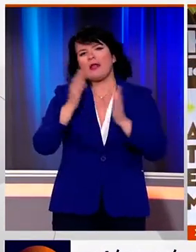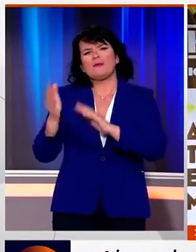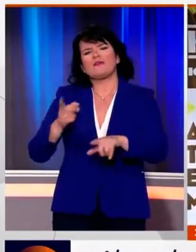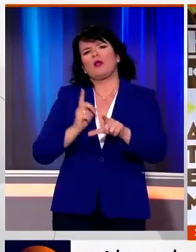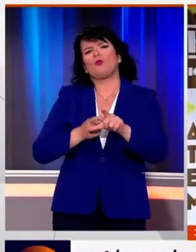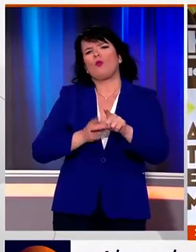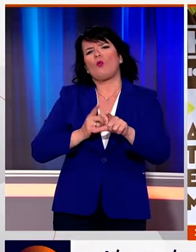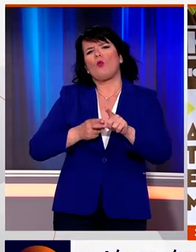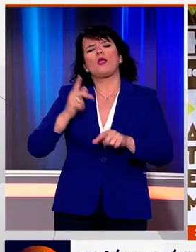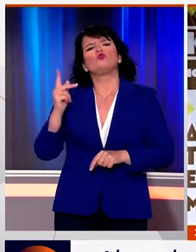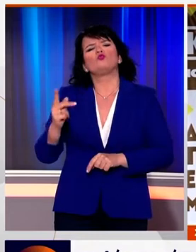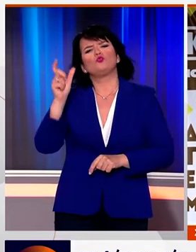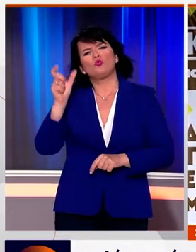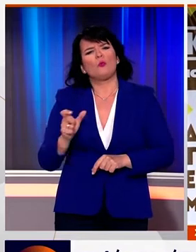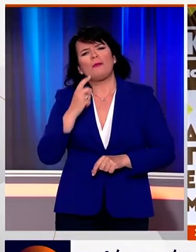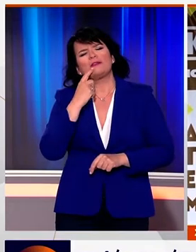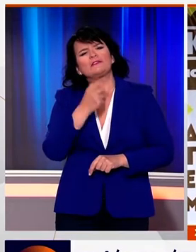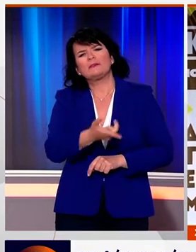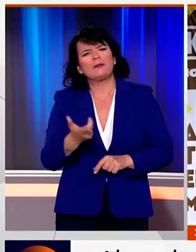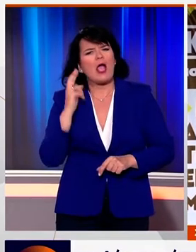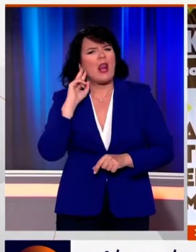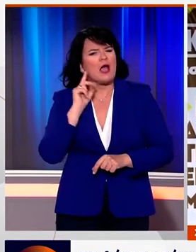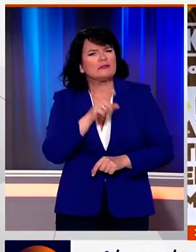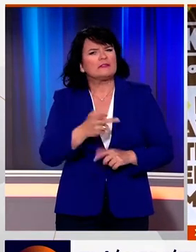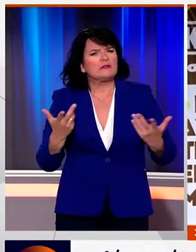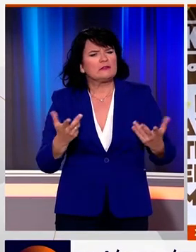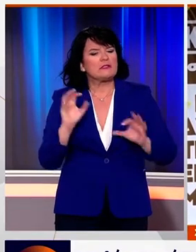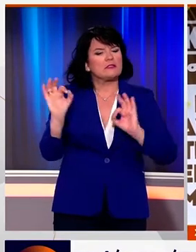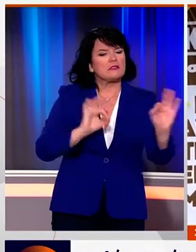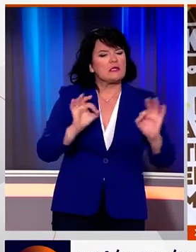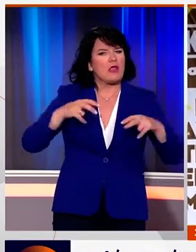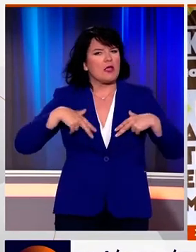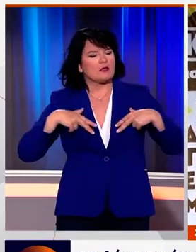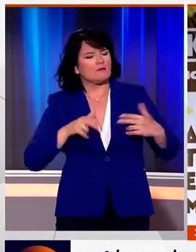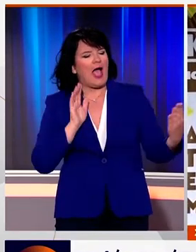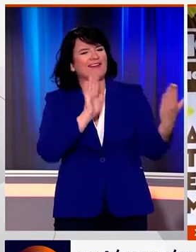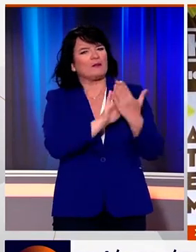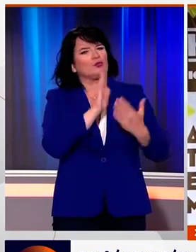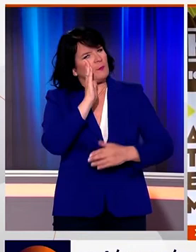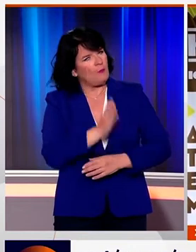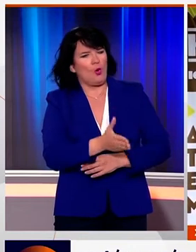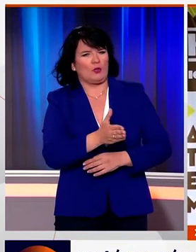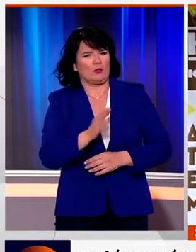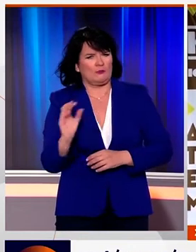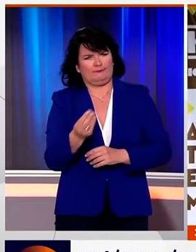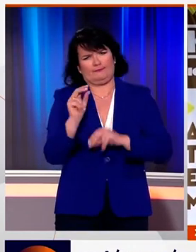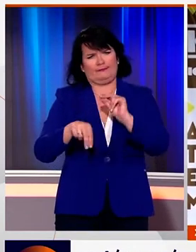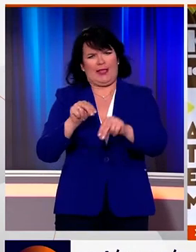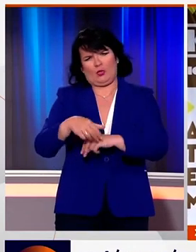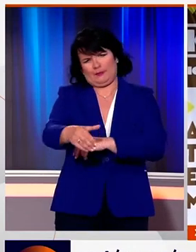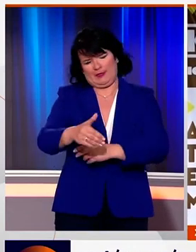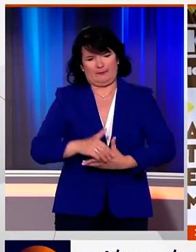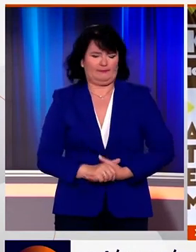Λάρισα τόνισε πως μόνο το Κομμουνιστικό Κόμμα Ελλάδας μπορεί να αντιμετωπίσει τα σχέδια της κυβέρνησης που θα προκύψει από τις εκλογές.